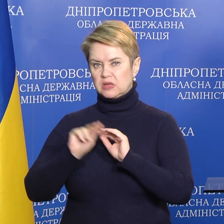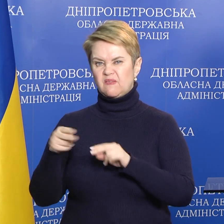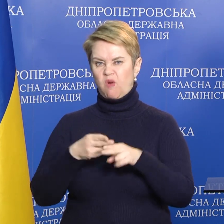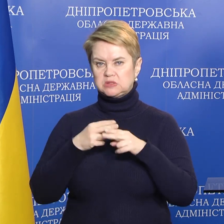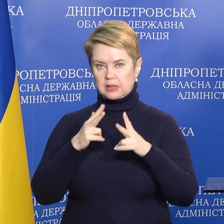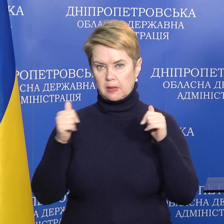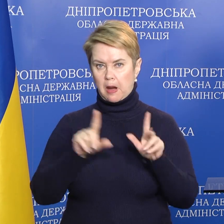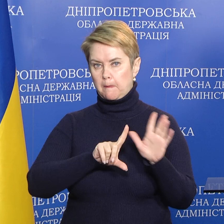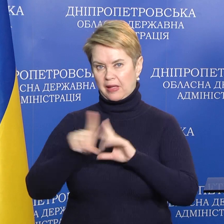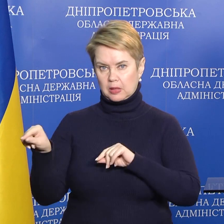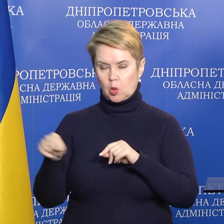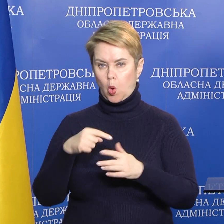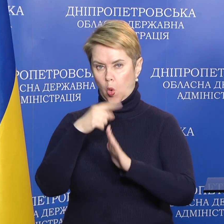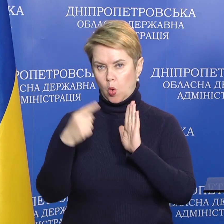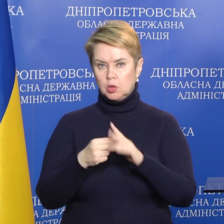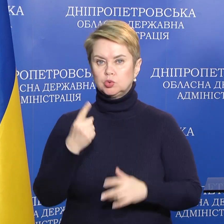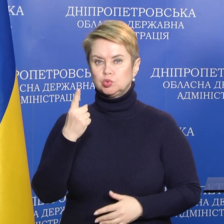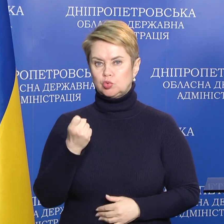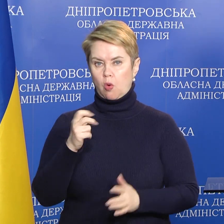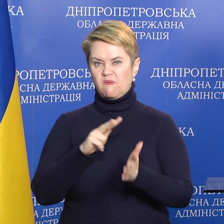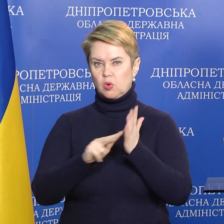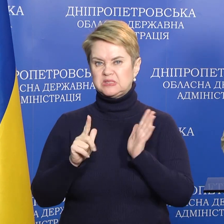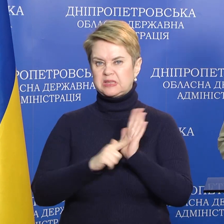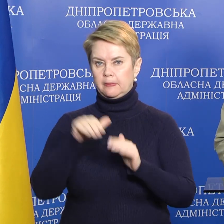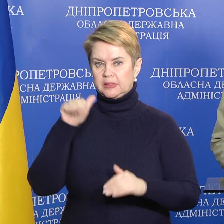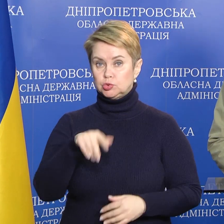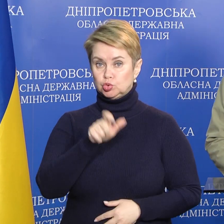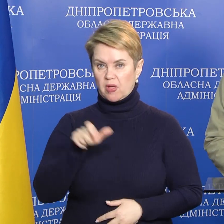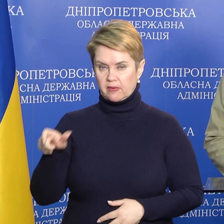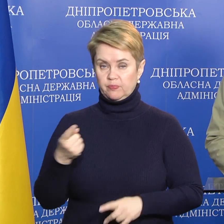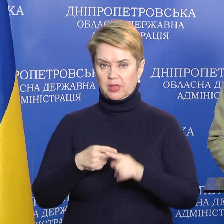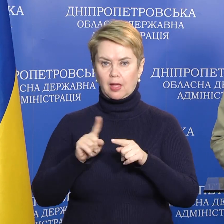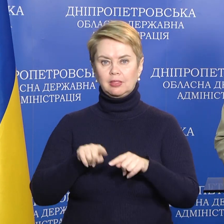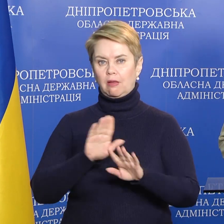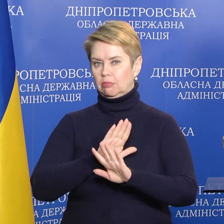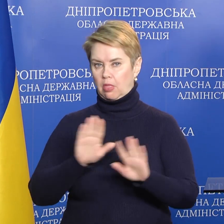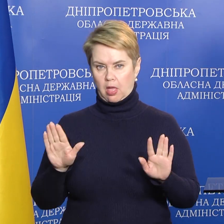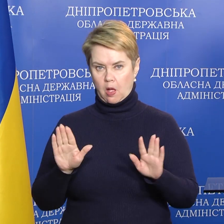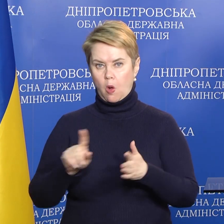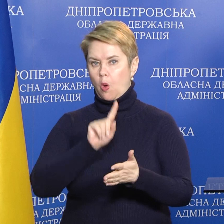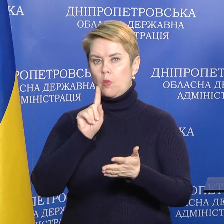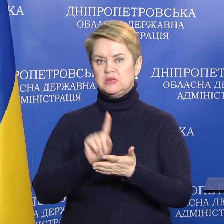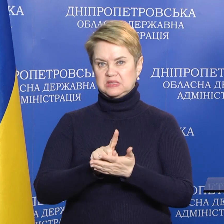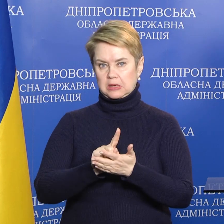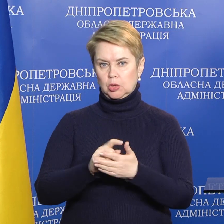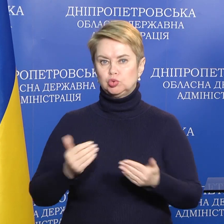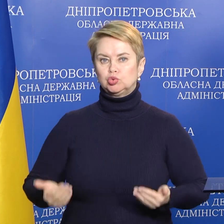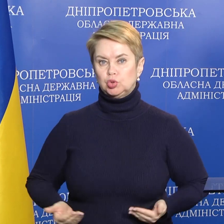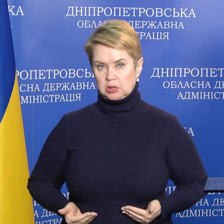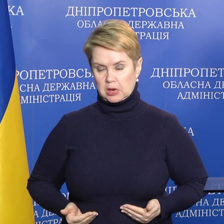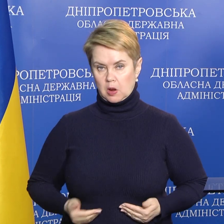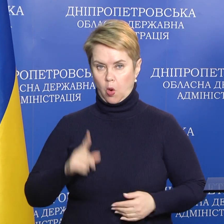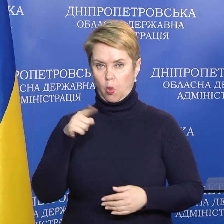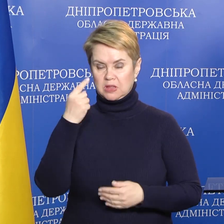Днепра покинуло город 187 тысяч человек. Но это не обязательно жители